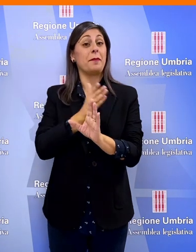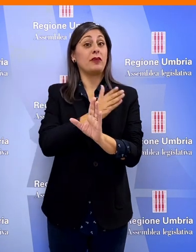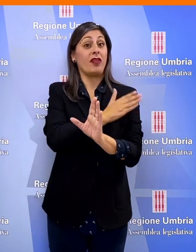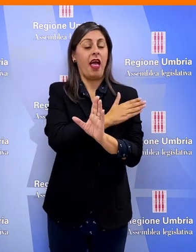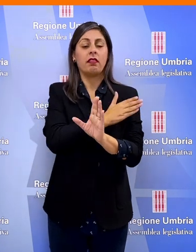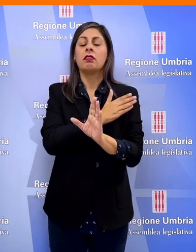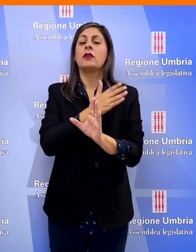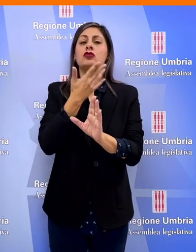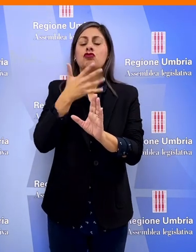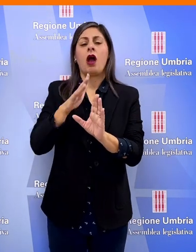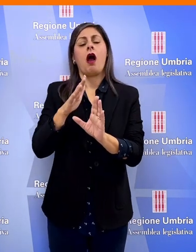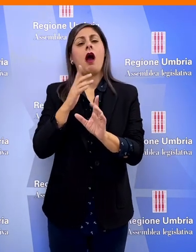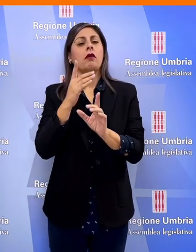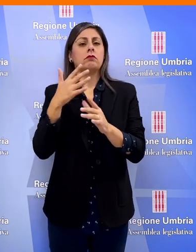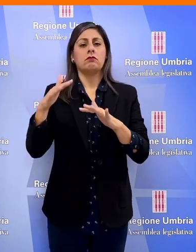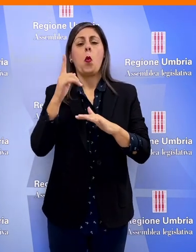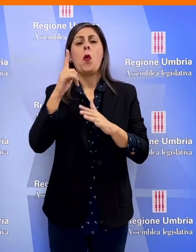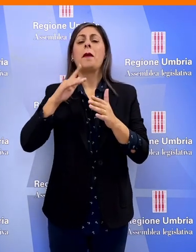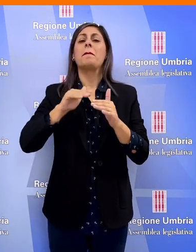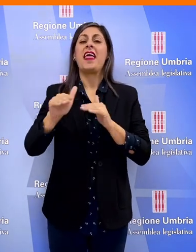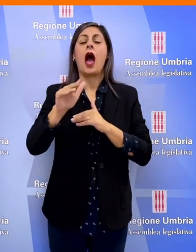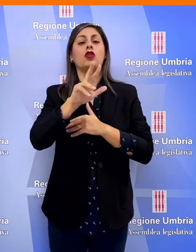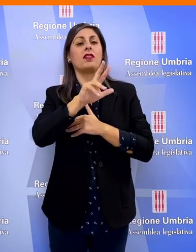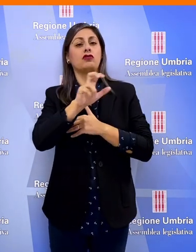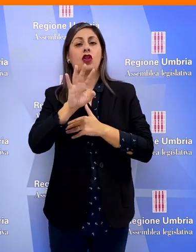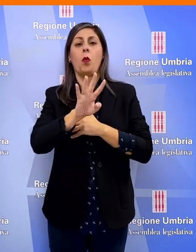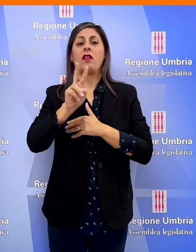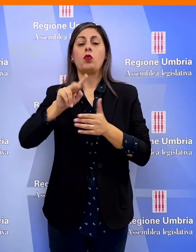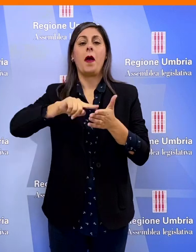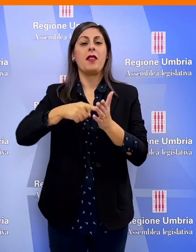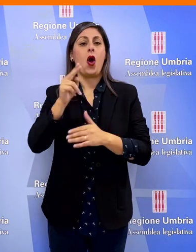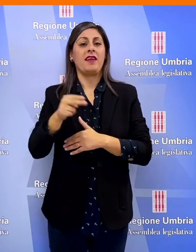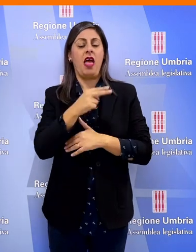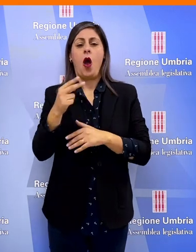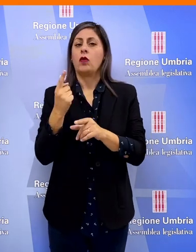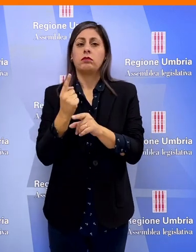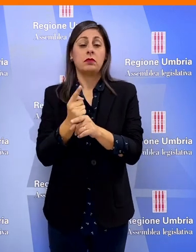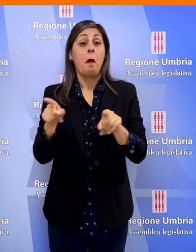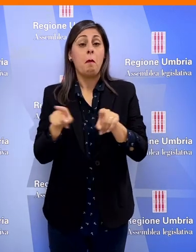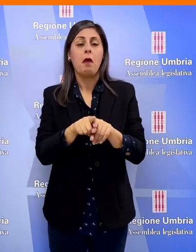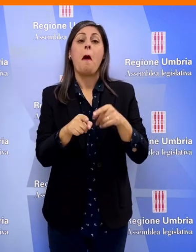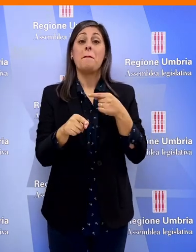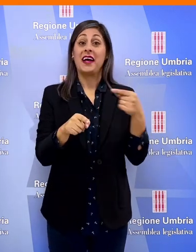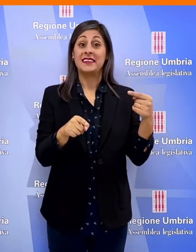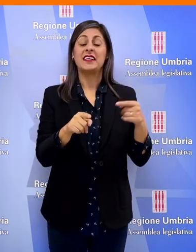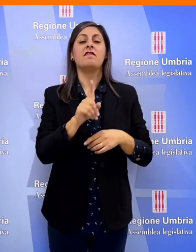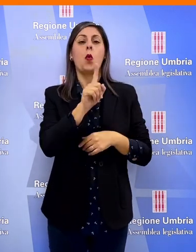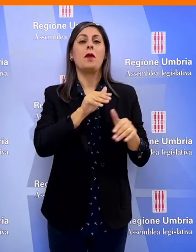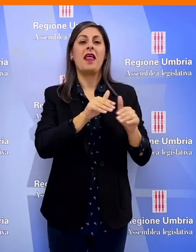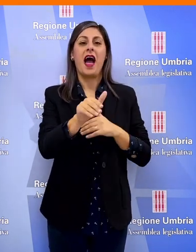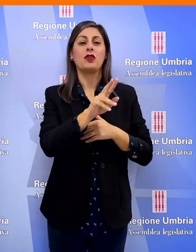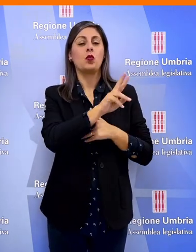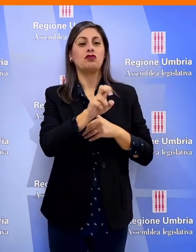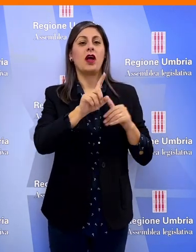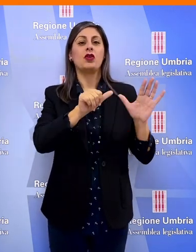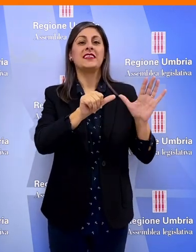precedenti sono stabili a 1 miliardo 342 milioni di euro, così come quelli passivi a 1 miliardo